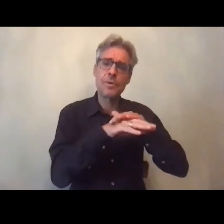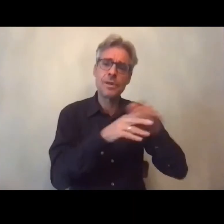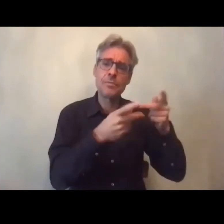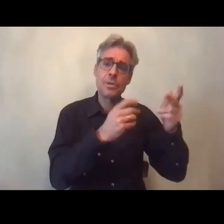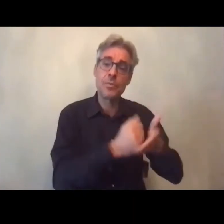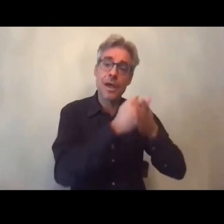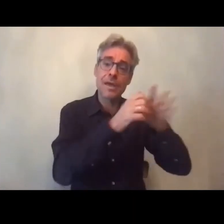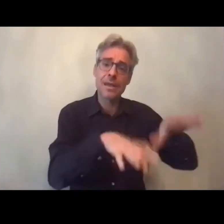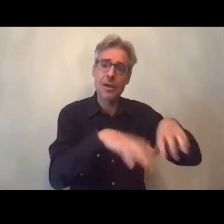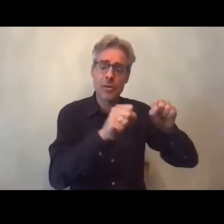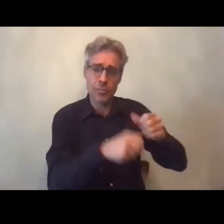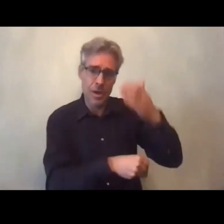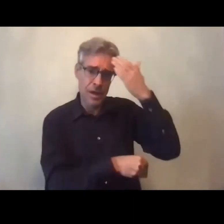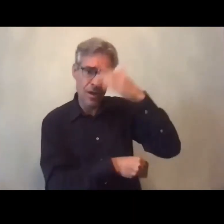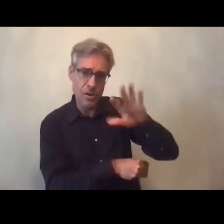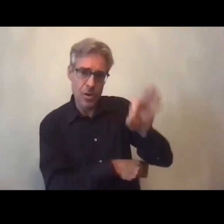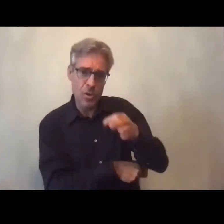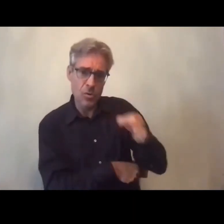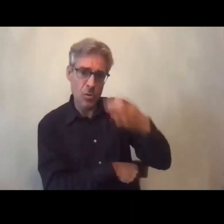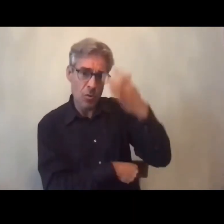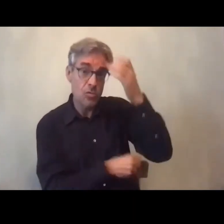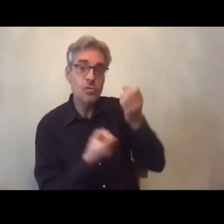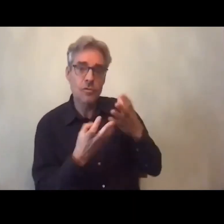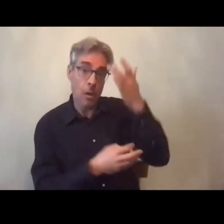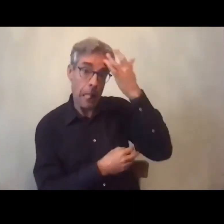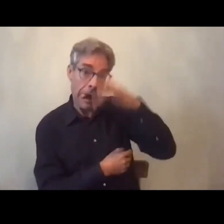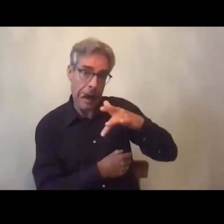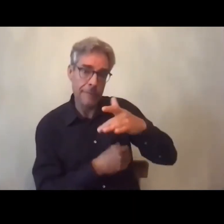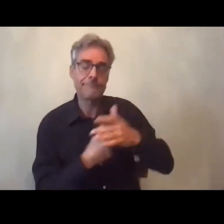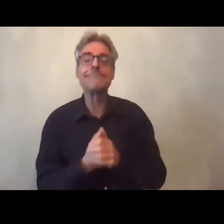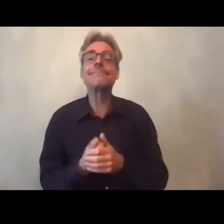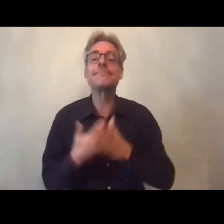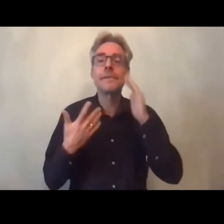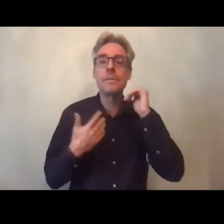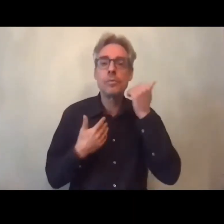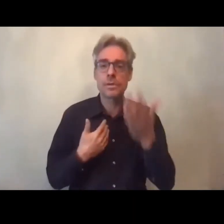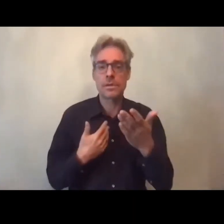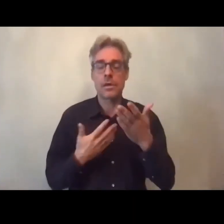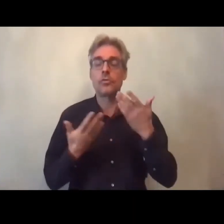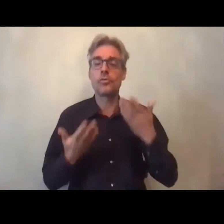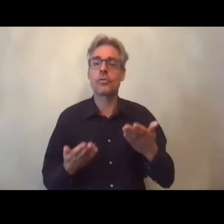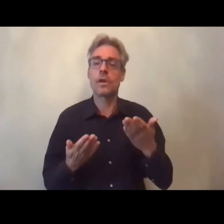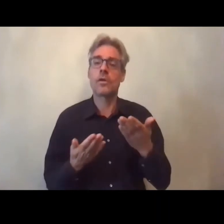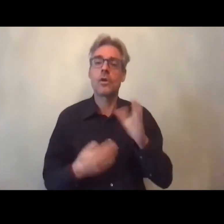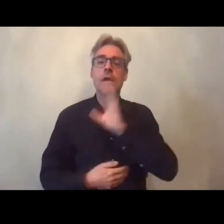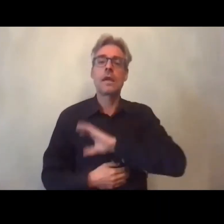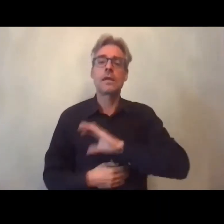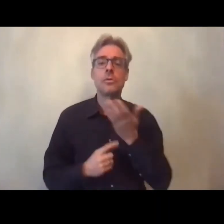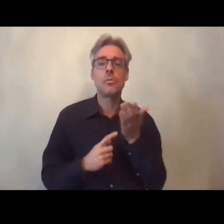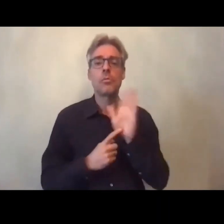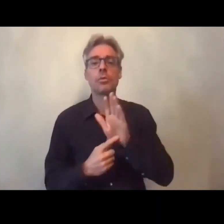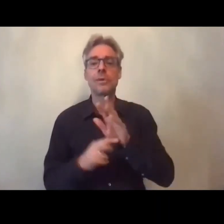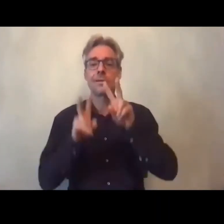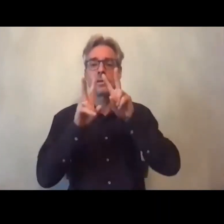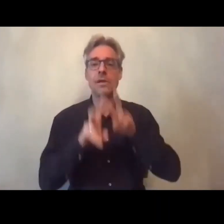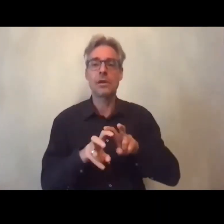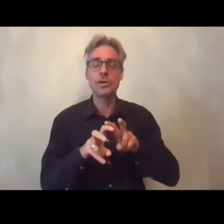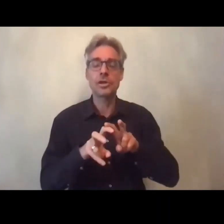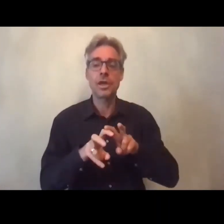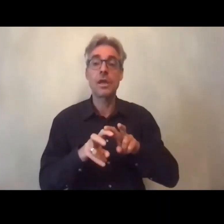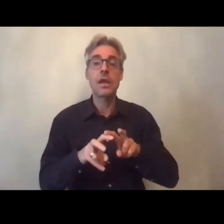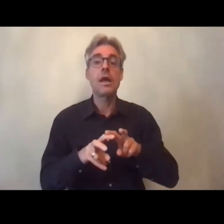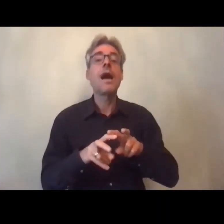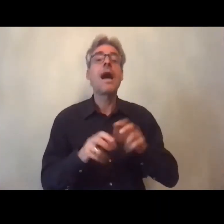qui les ciblent et c'est ce qu'on a cherché à faire dans cette recherche en plaçant la